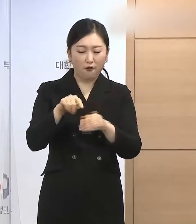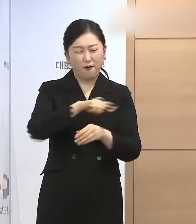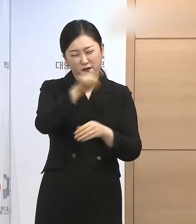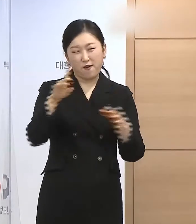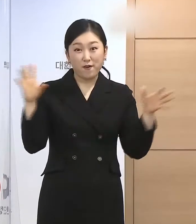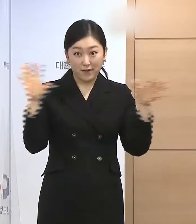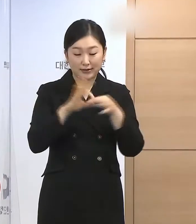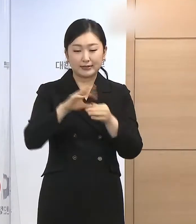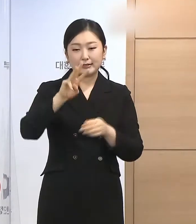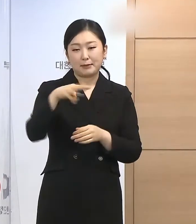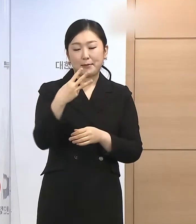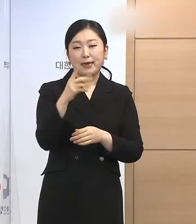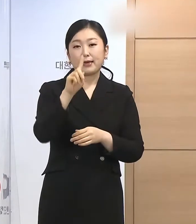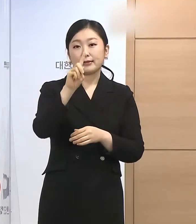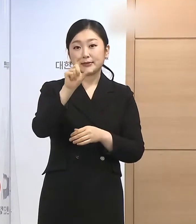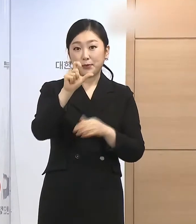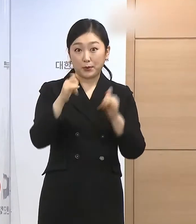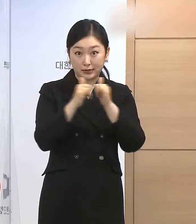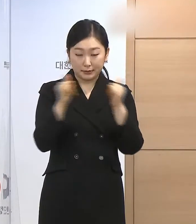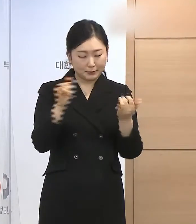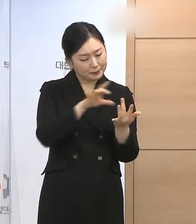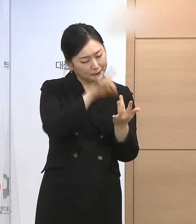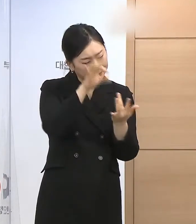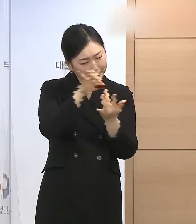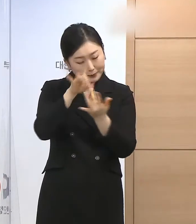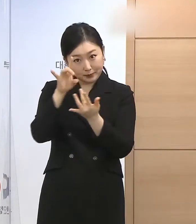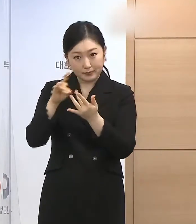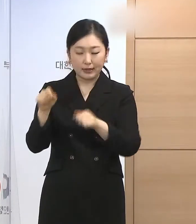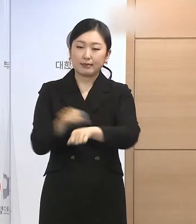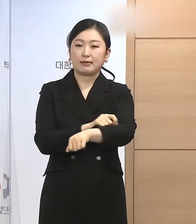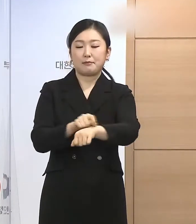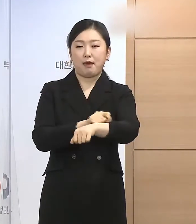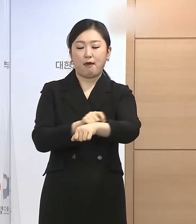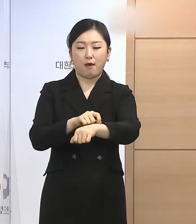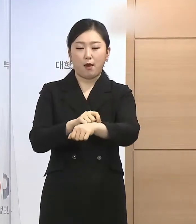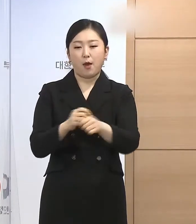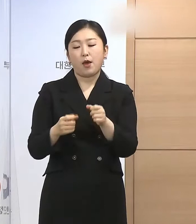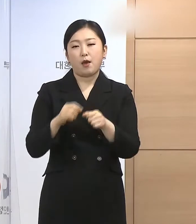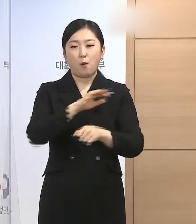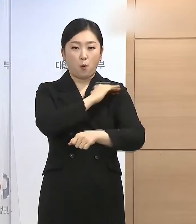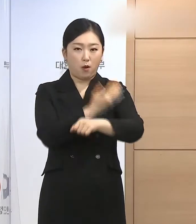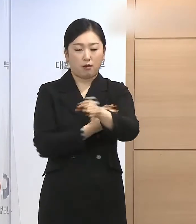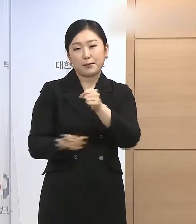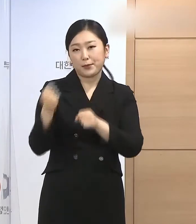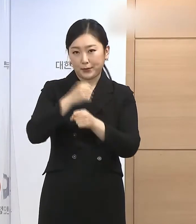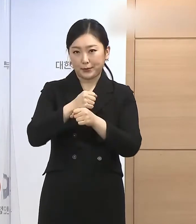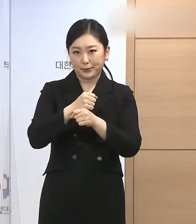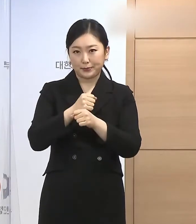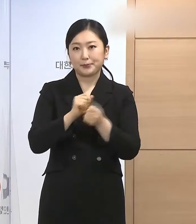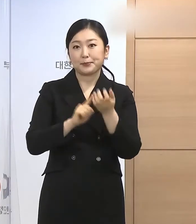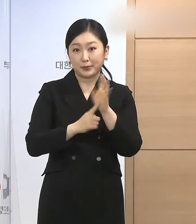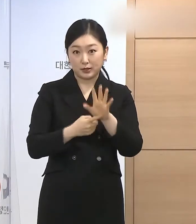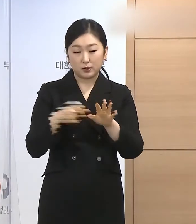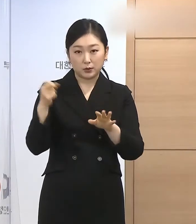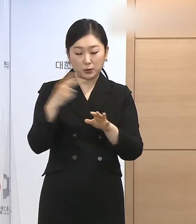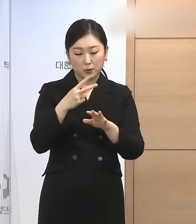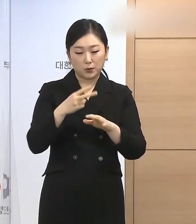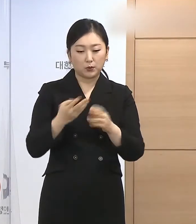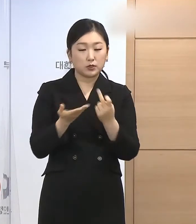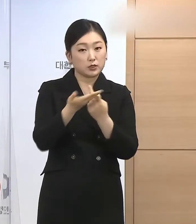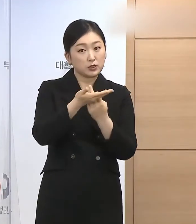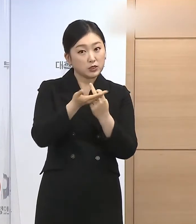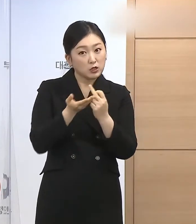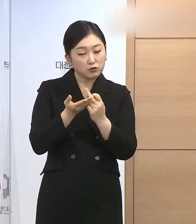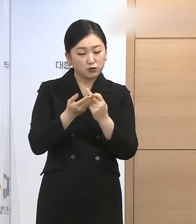315명을 엄선하여 특별 복권을 실시하고 제주 해군기지 건설 관련